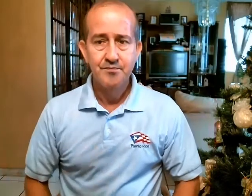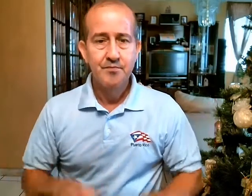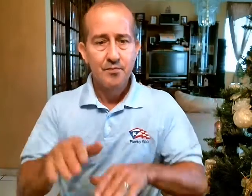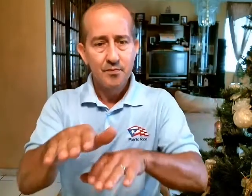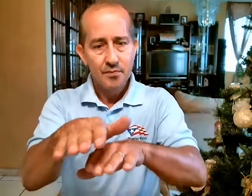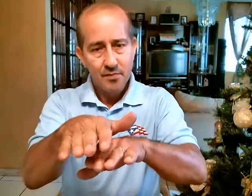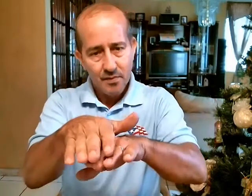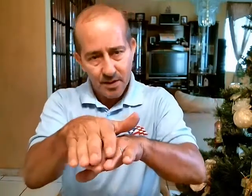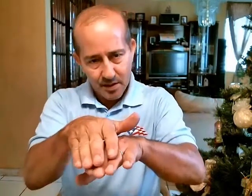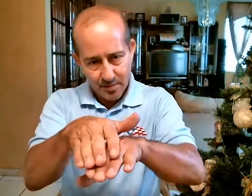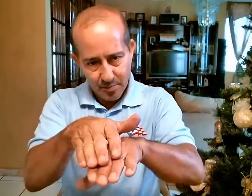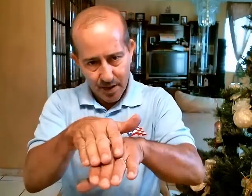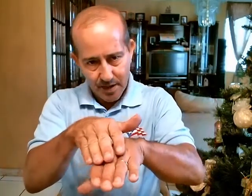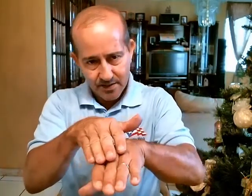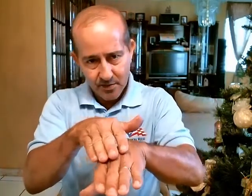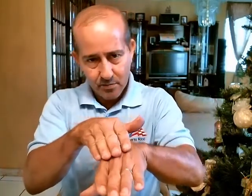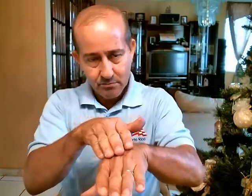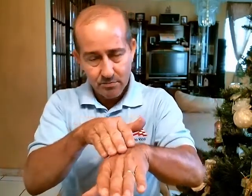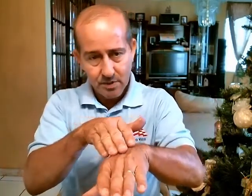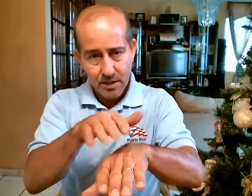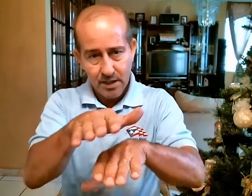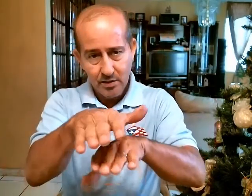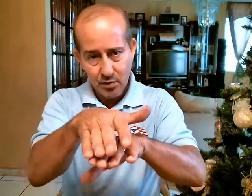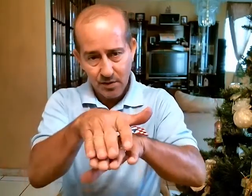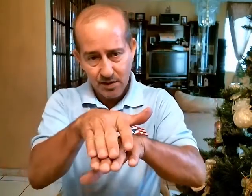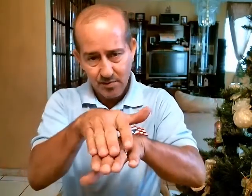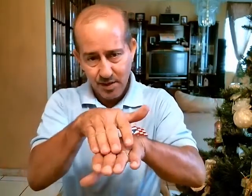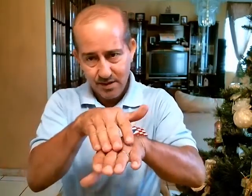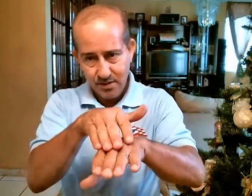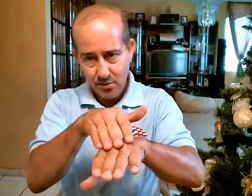Rápido Despacio Lento Despacio